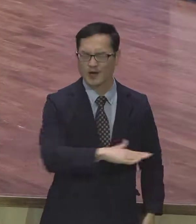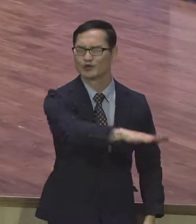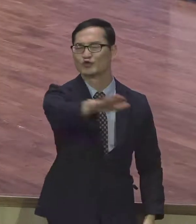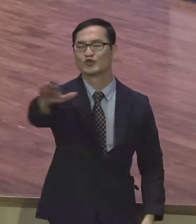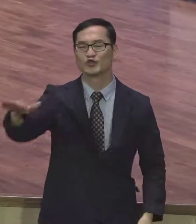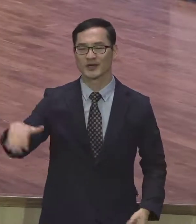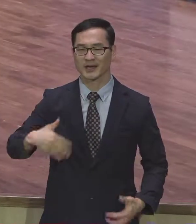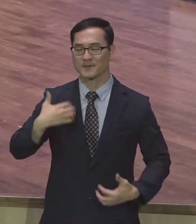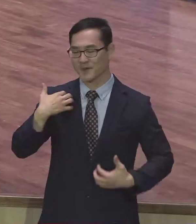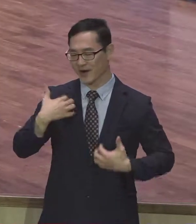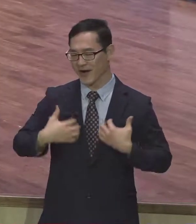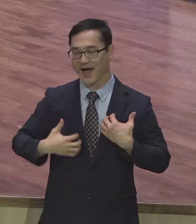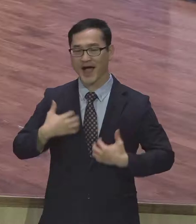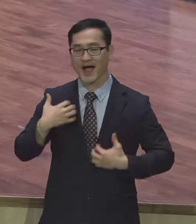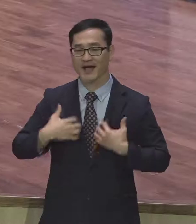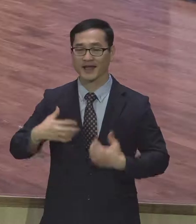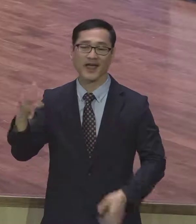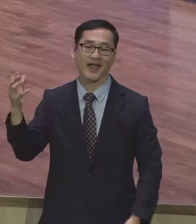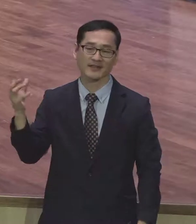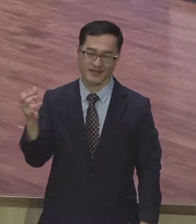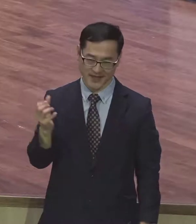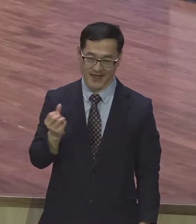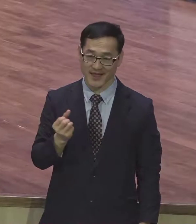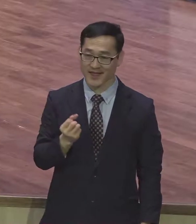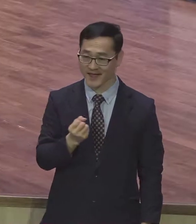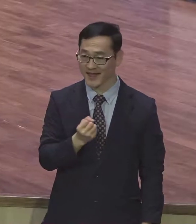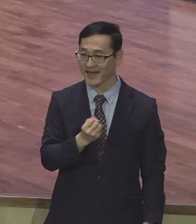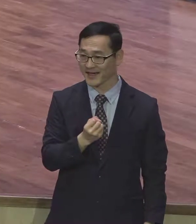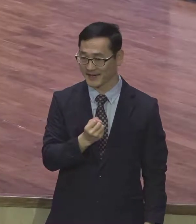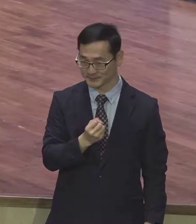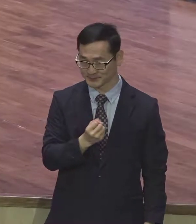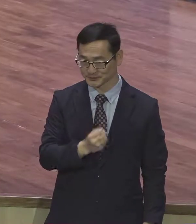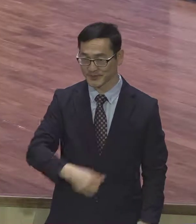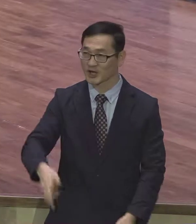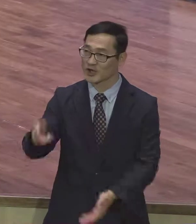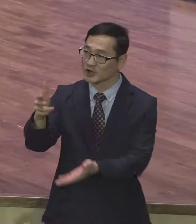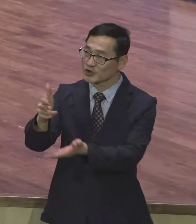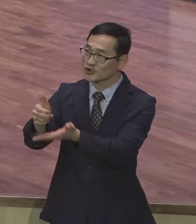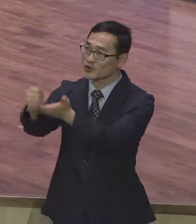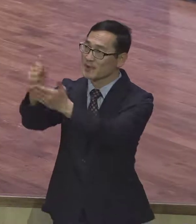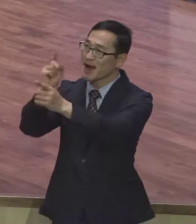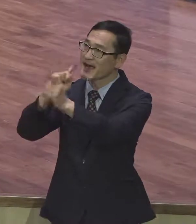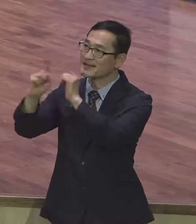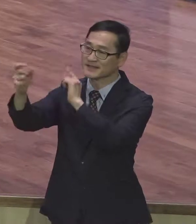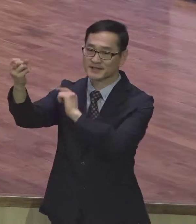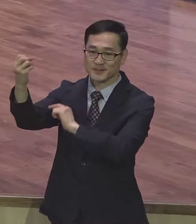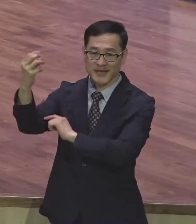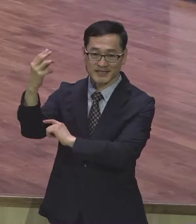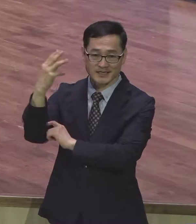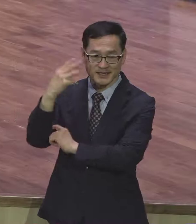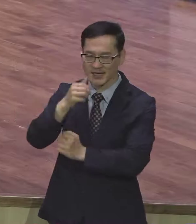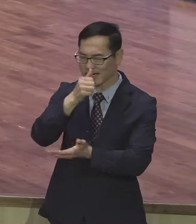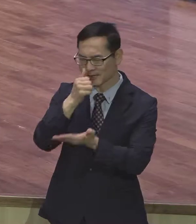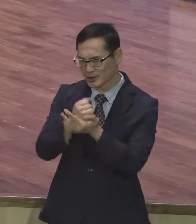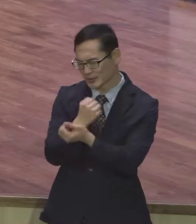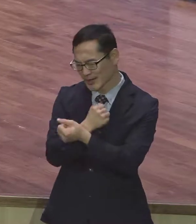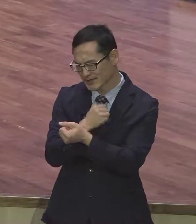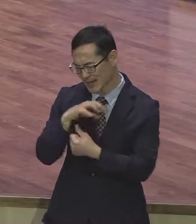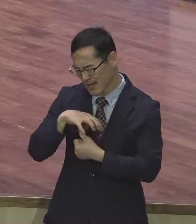우리 기뻐 하겠네 주말성 주말성 하시기를 죄사